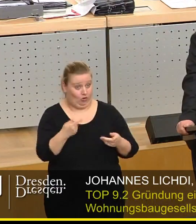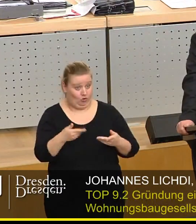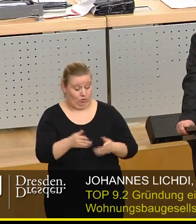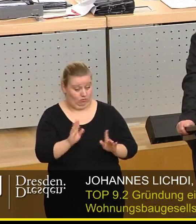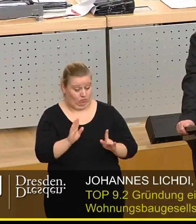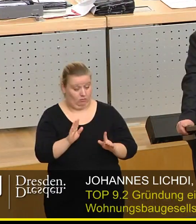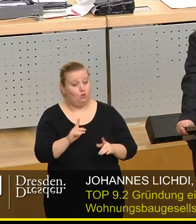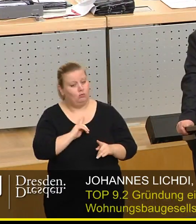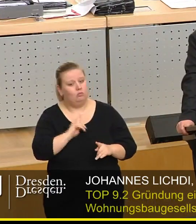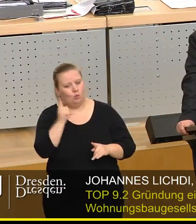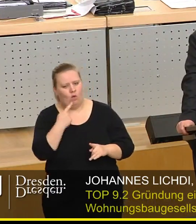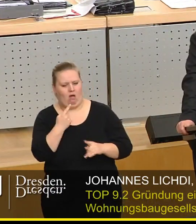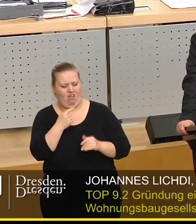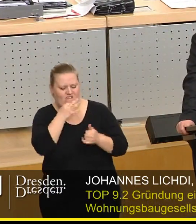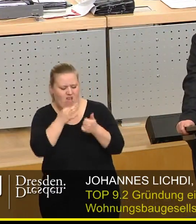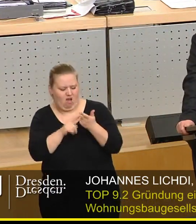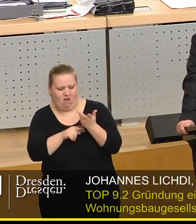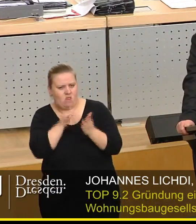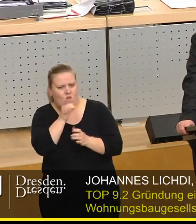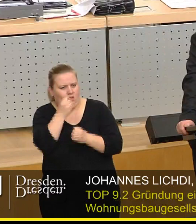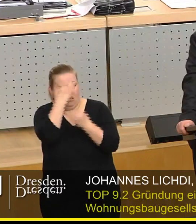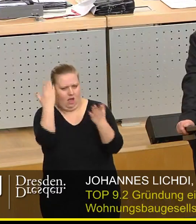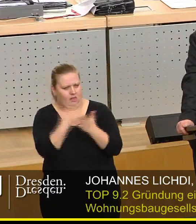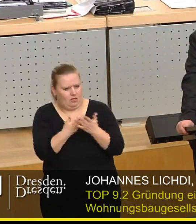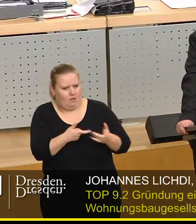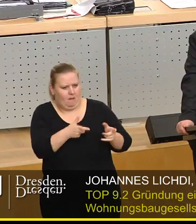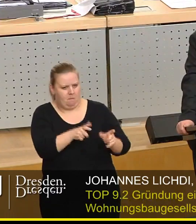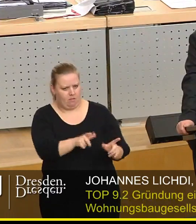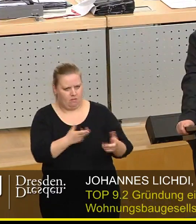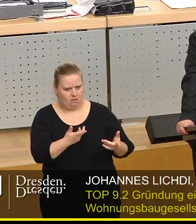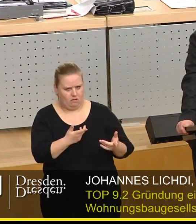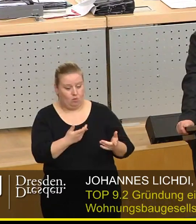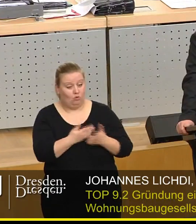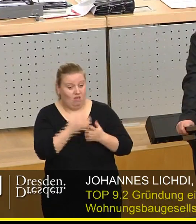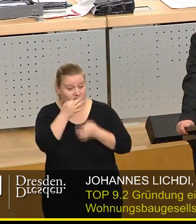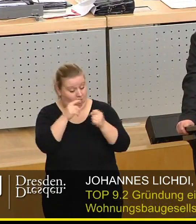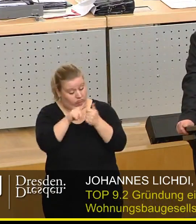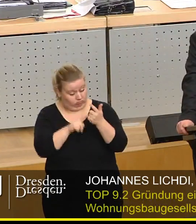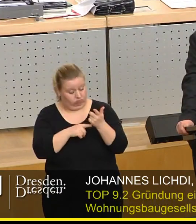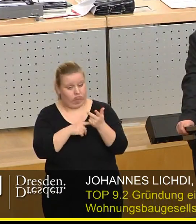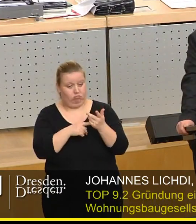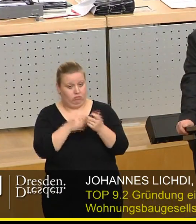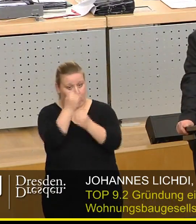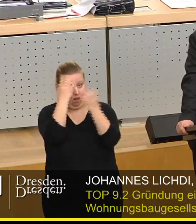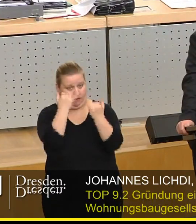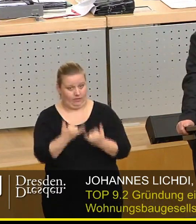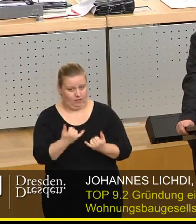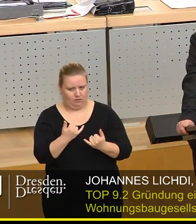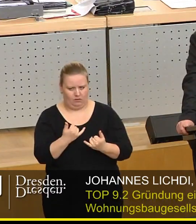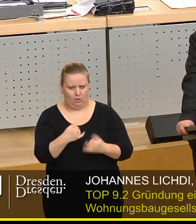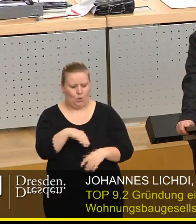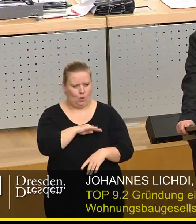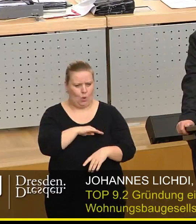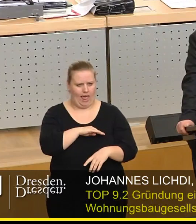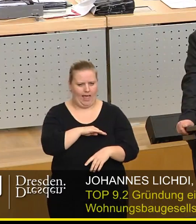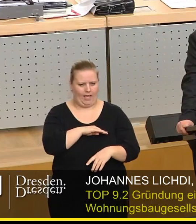weil wir durchaus noch klärungsbedürftige Fragen hatten. Und wir haben diese Fragen geklärt. Es war der Kollege Schmelig, der einen